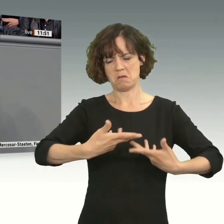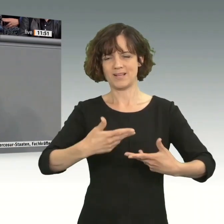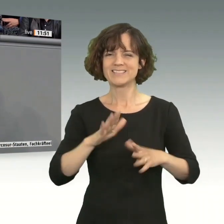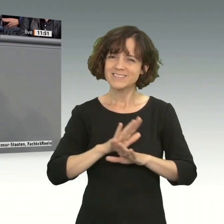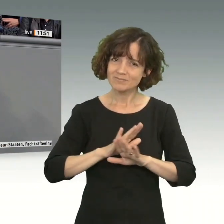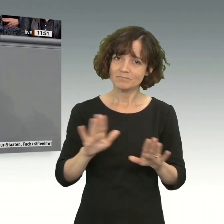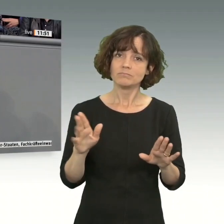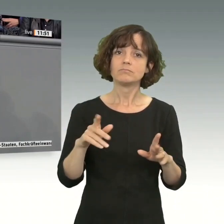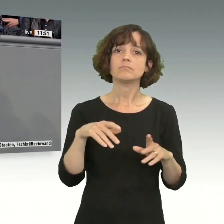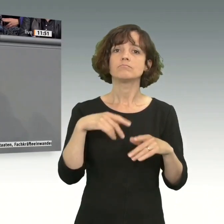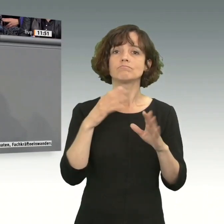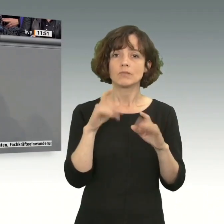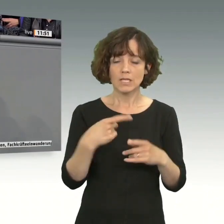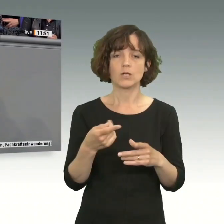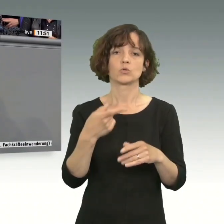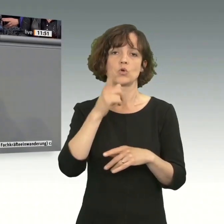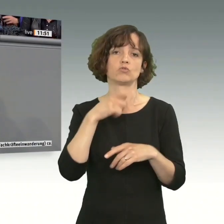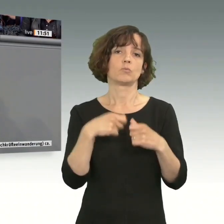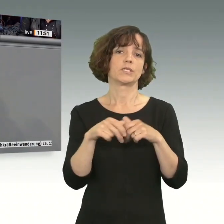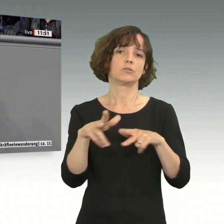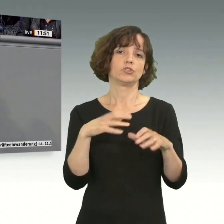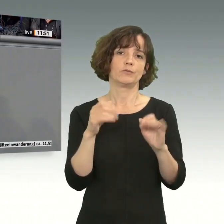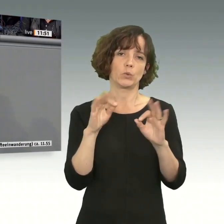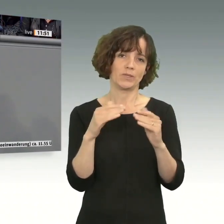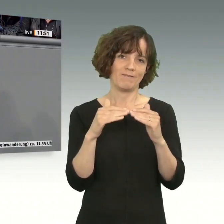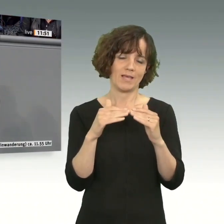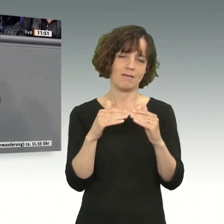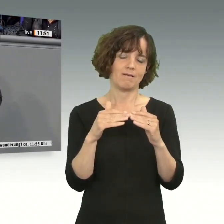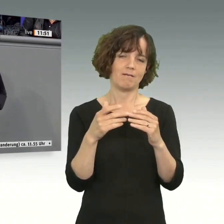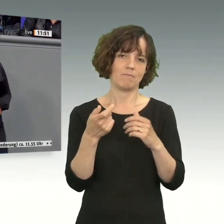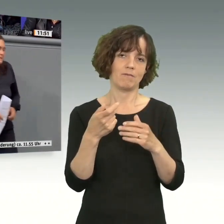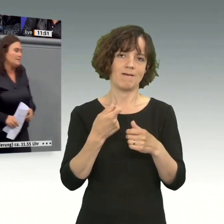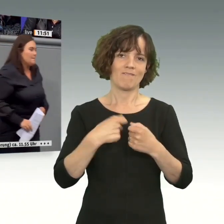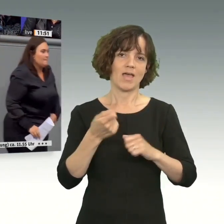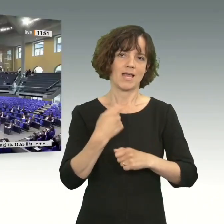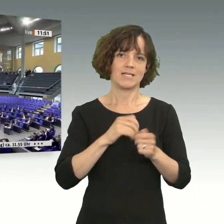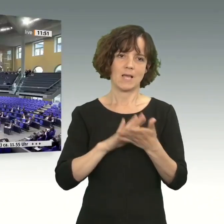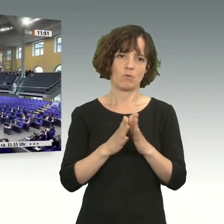Und dann kriegen wir mit dieser deutschen Bundesregierung auch gute, faire Freihandelsabkommen hin. Vielen Dank.